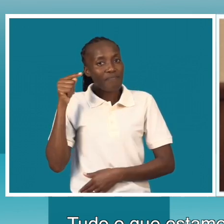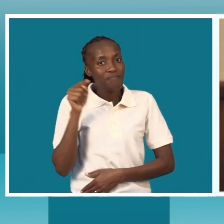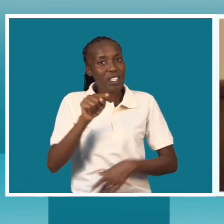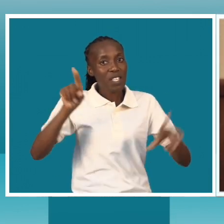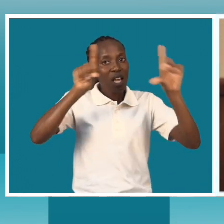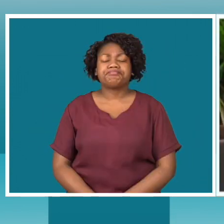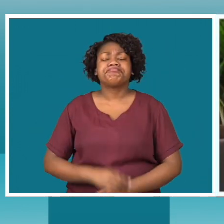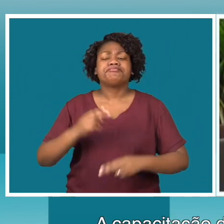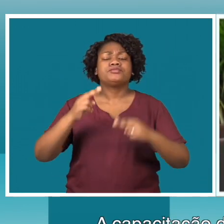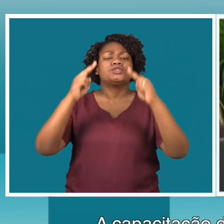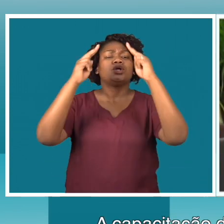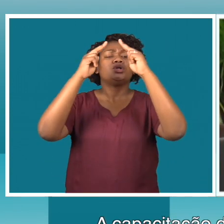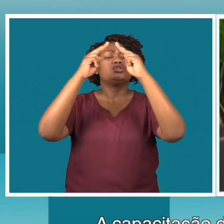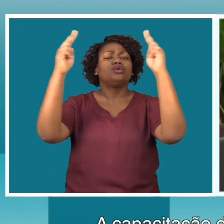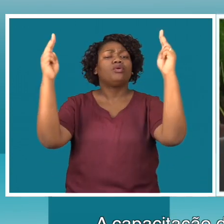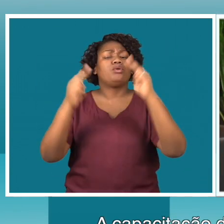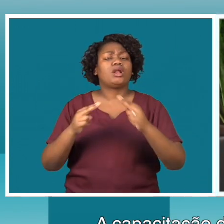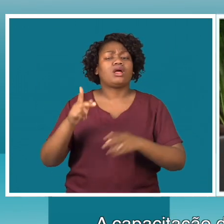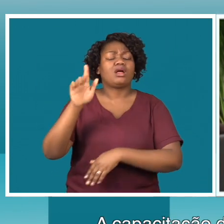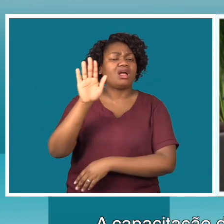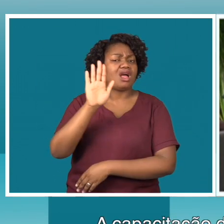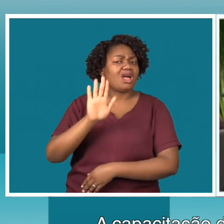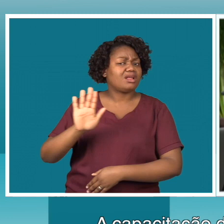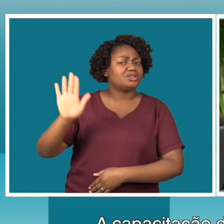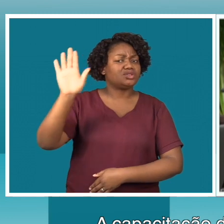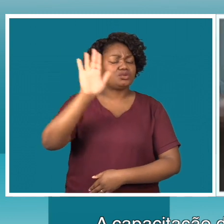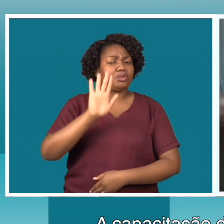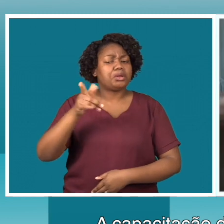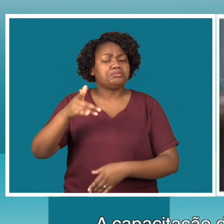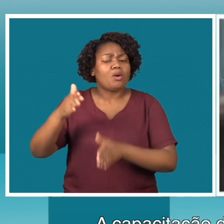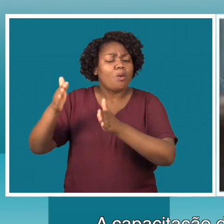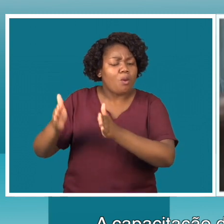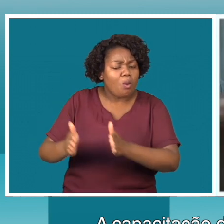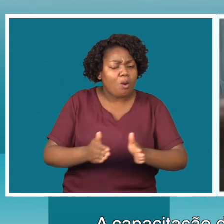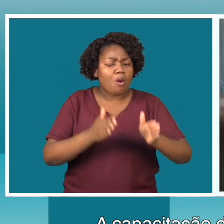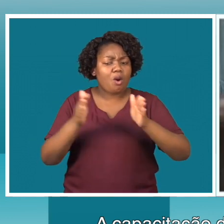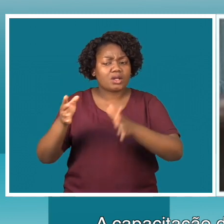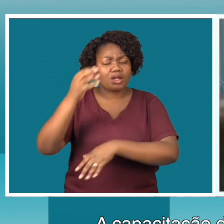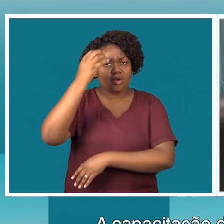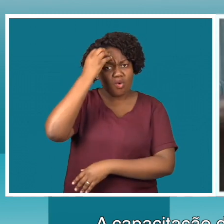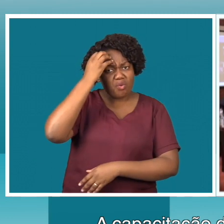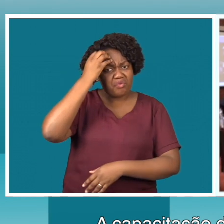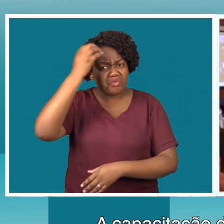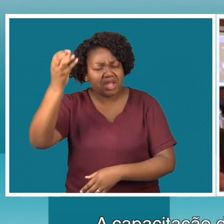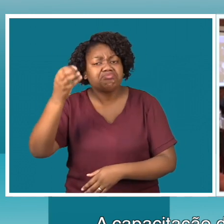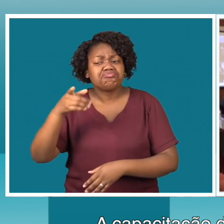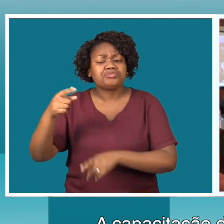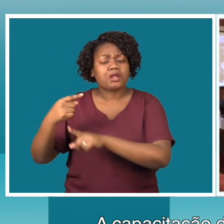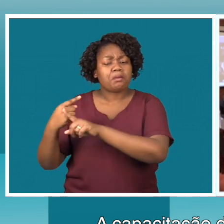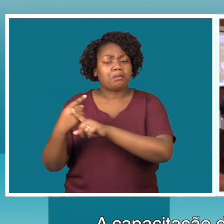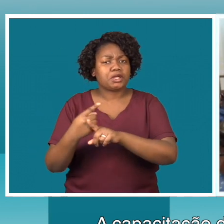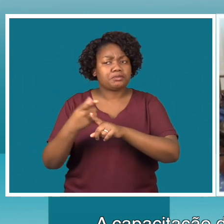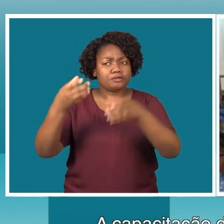A capacitação de jornalistas enquadra-se na Conferência Internacional Crescendo Azul,